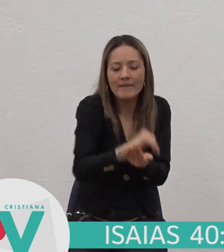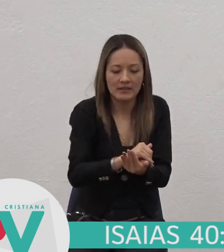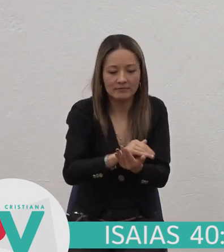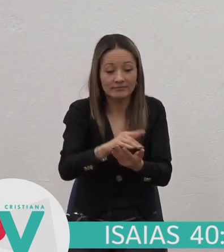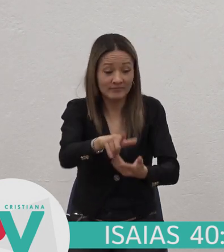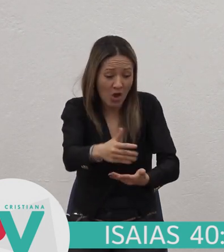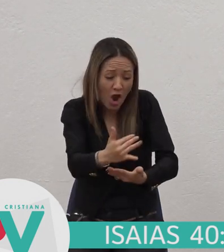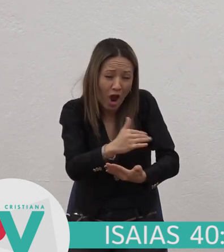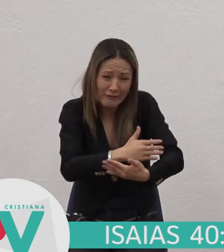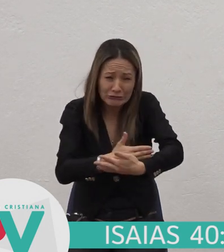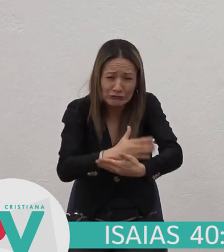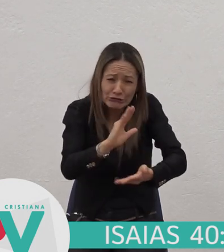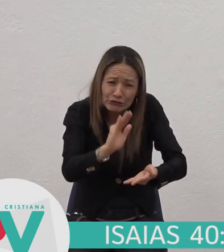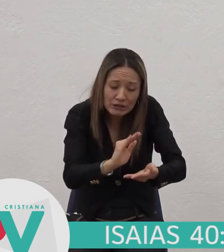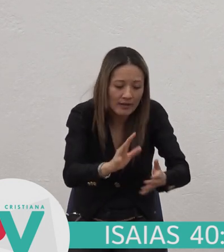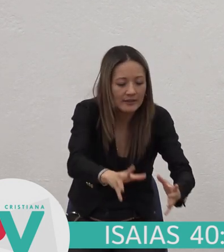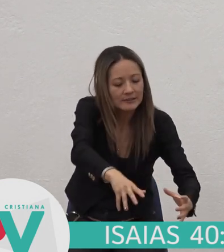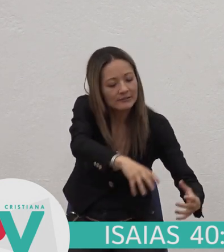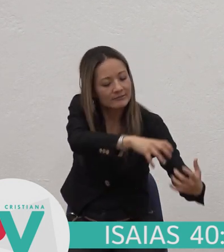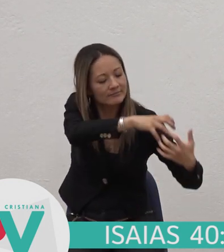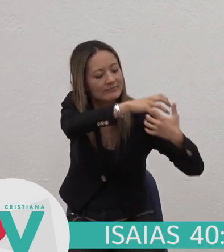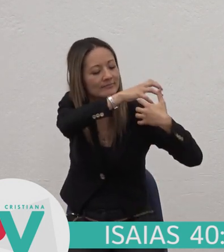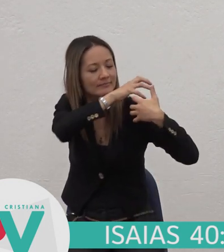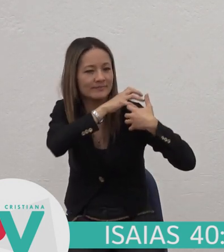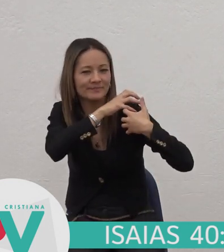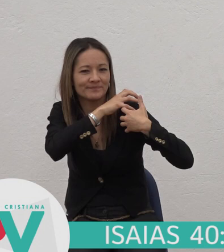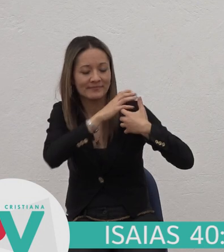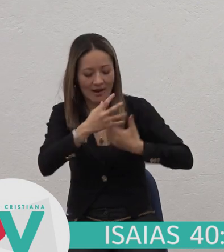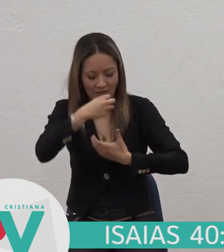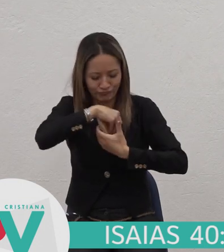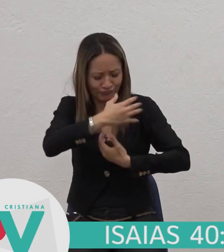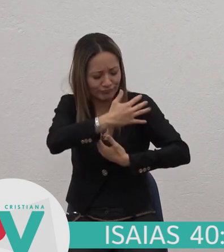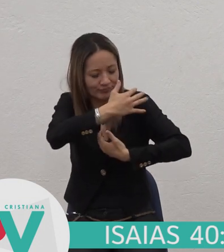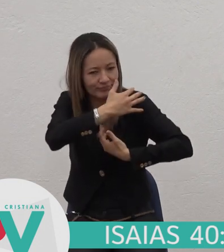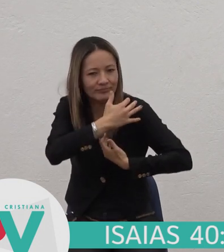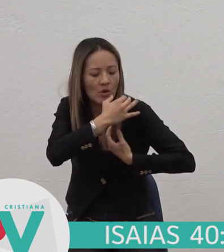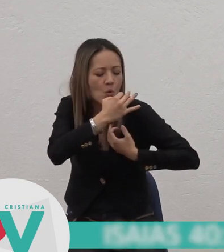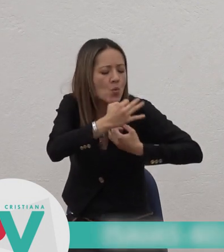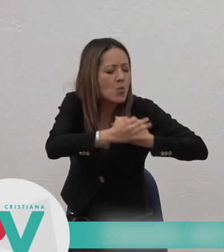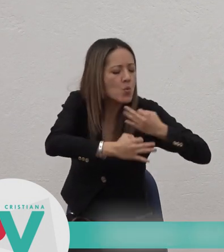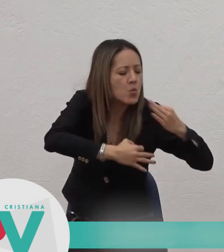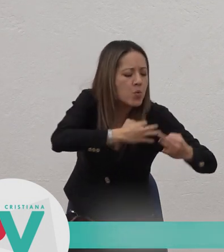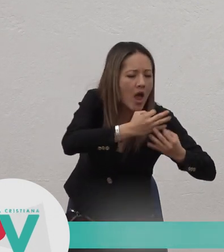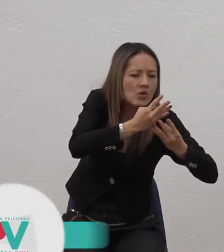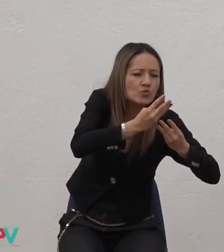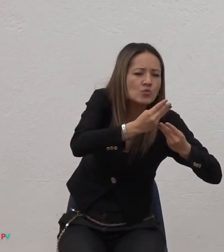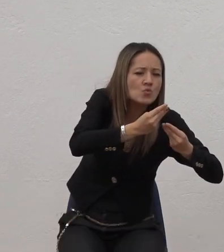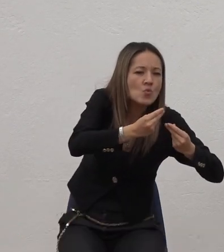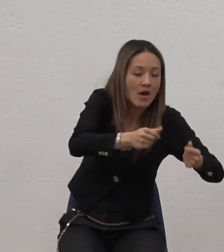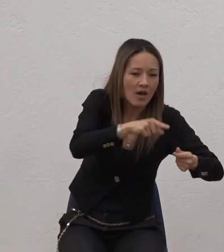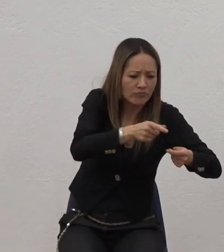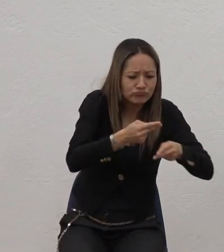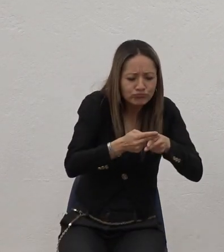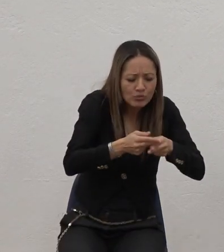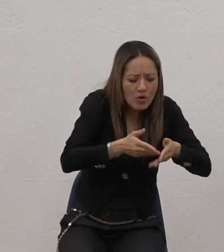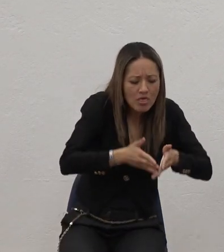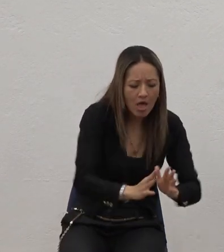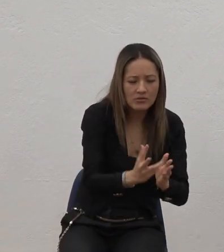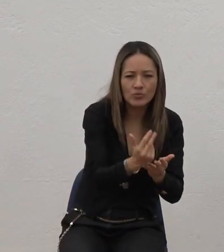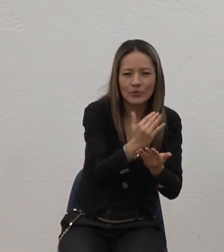corderos Y en su ceño Los llevará Pastoreará Suavemente A la recién parida ¿Cómo lo quiere Tratar a